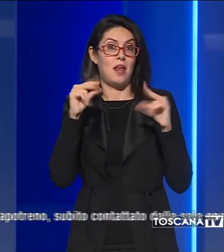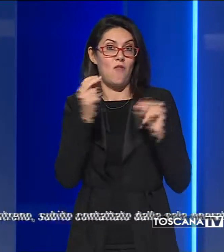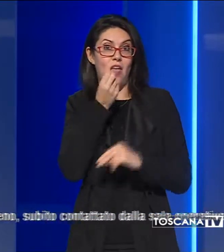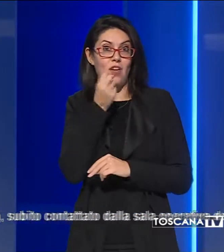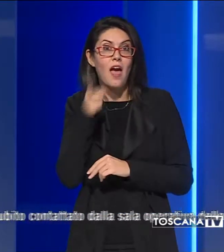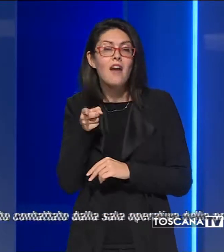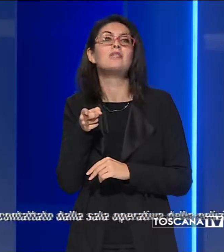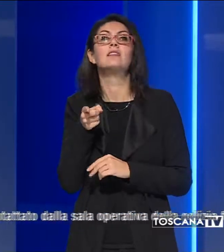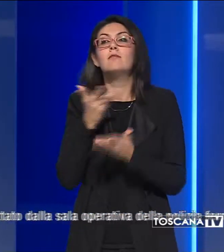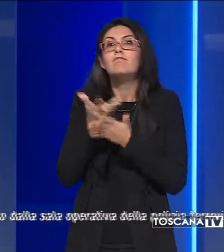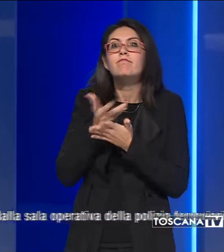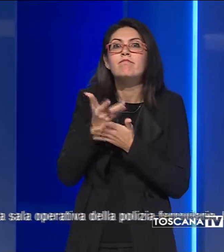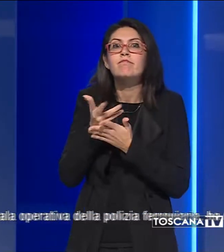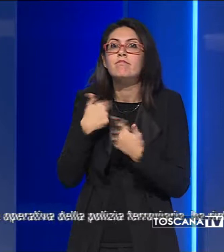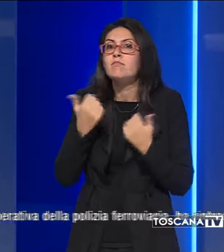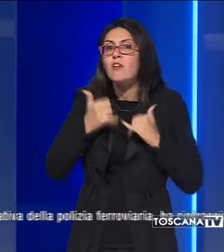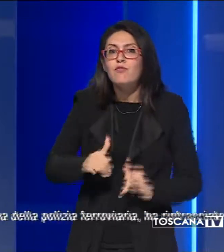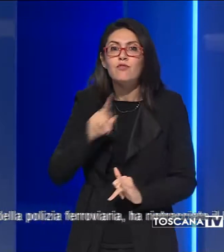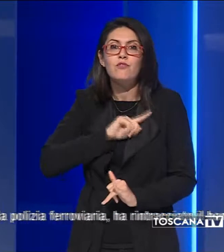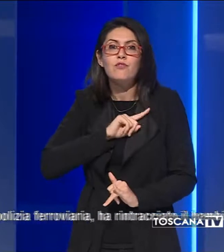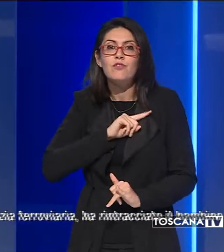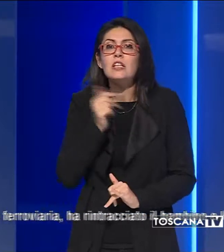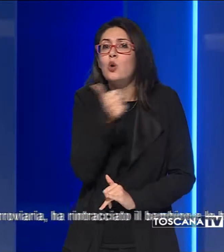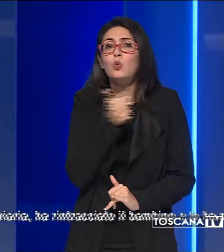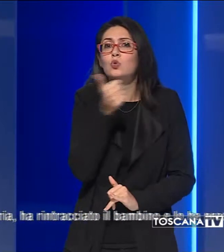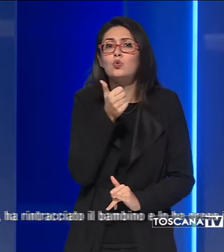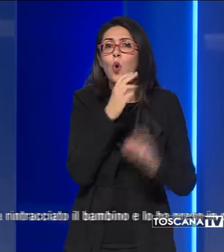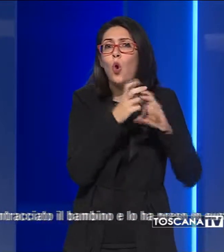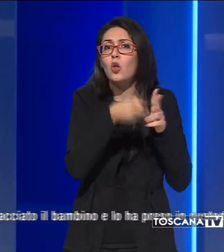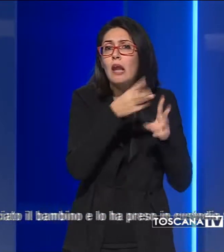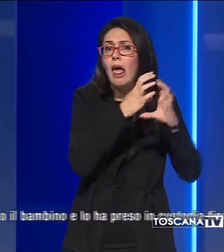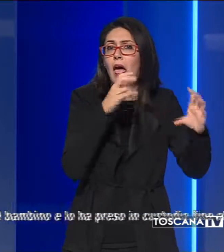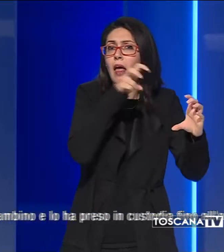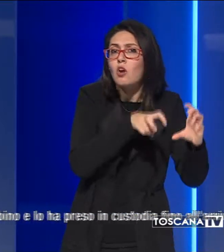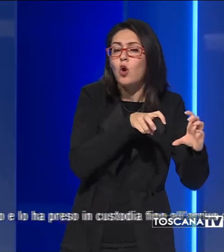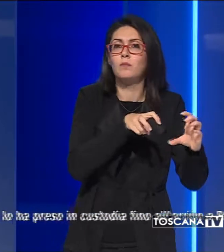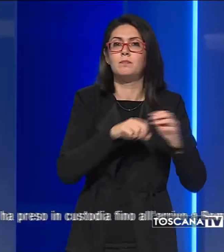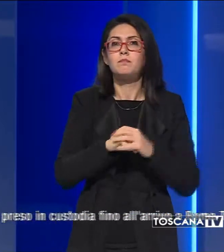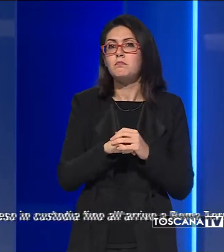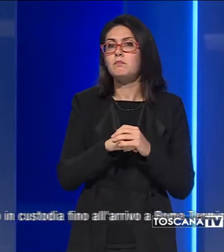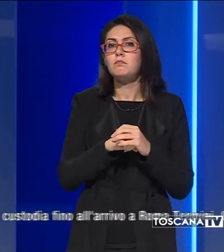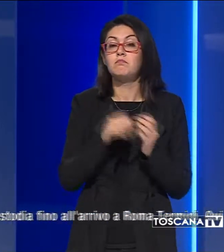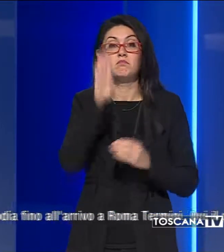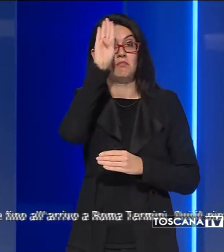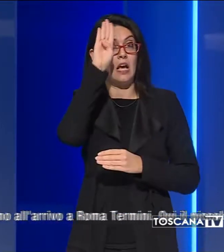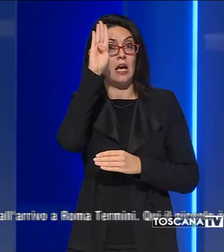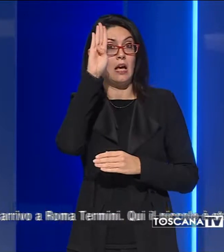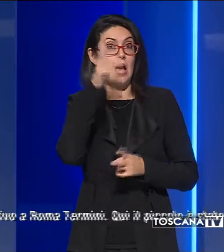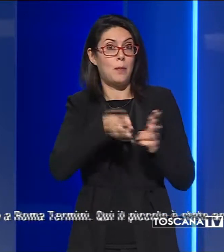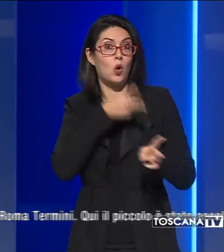Firenze, raccontando che il figlioletto era rimasto solo sul treno. Il capotreno,